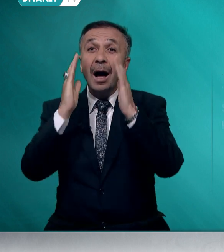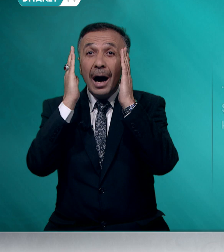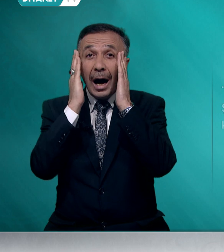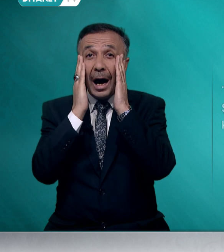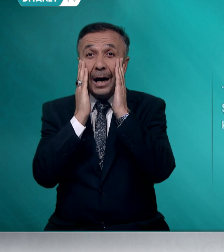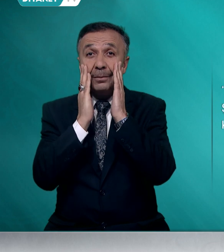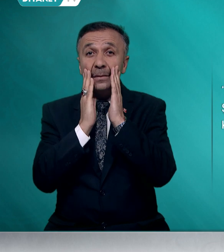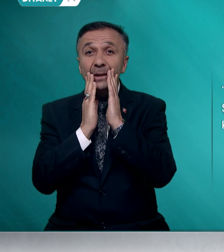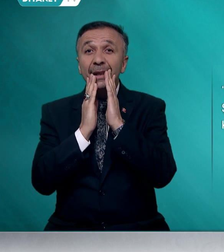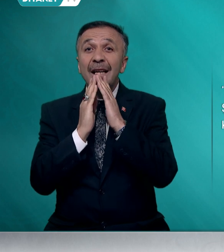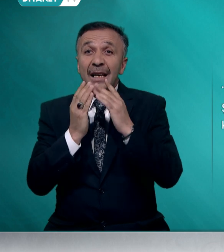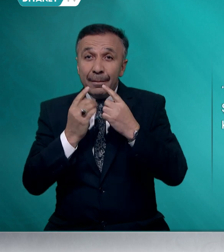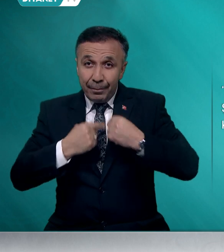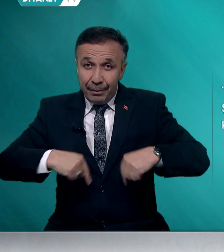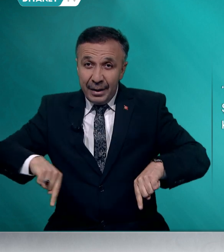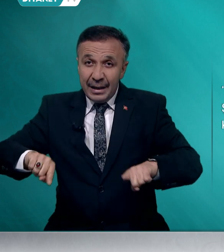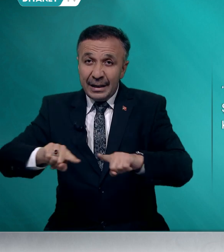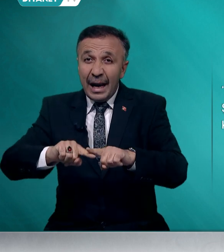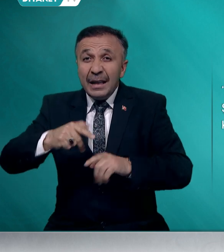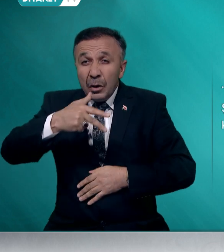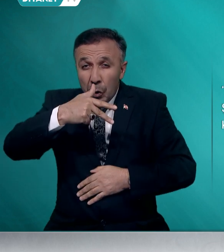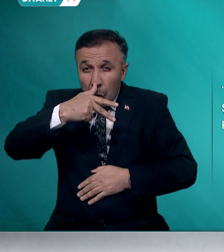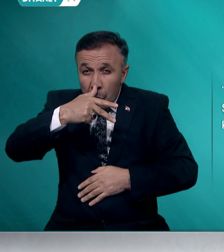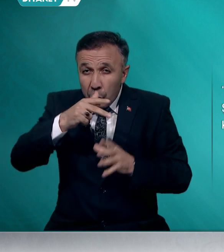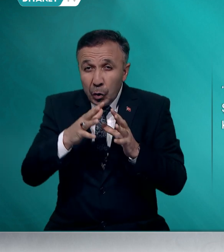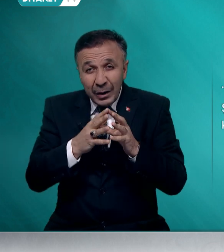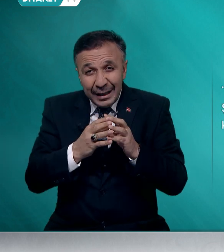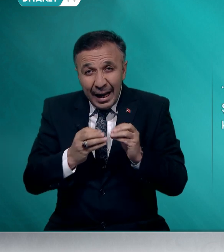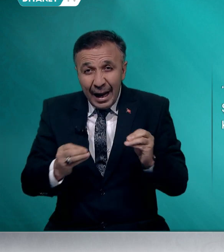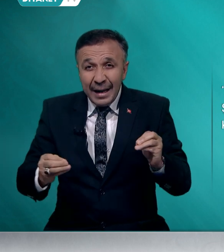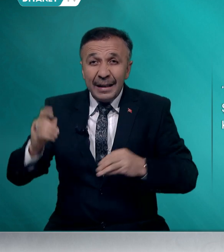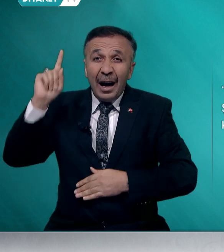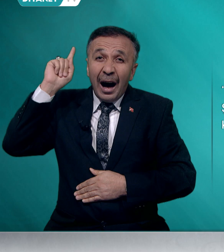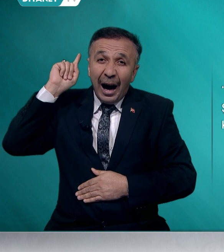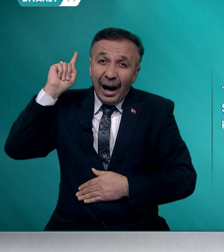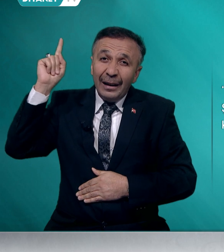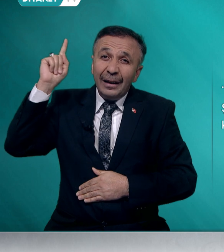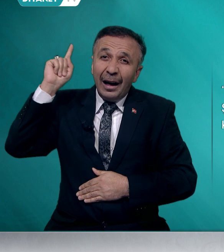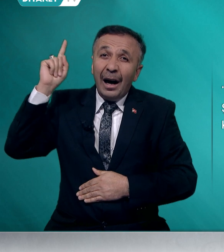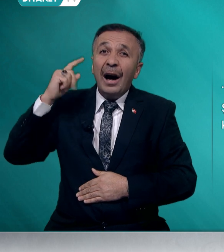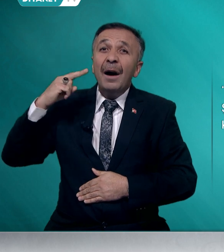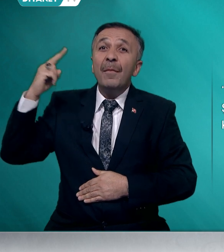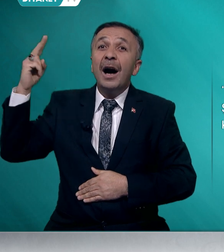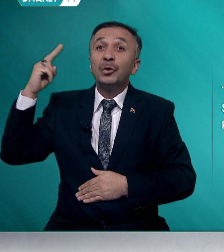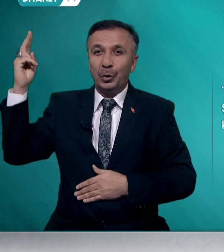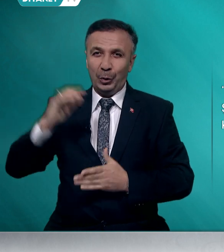Hamd bizden hüznü gideren Allah'a mahsustur.